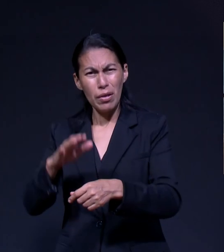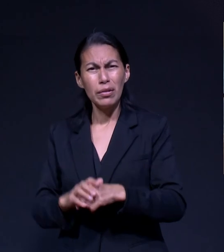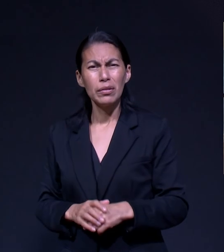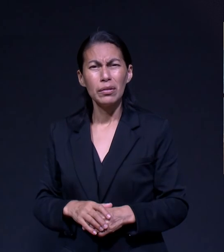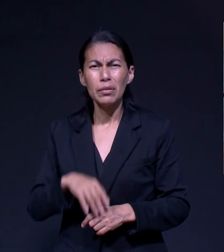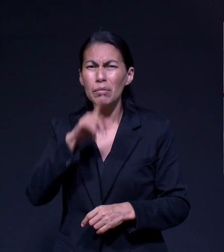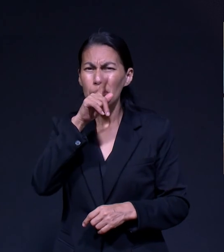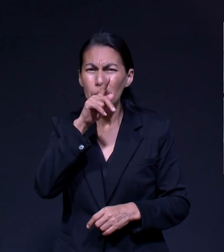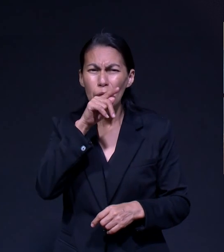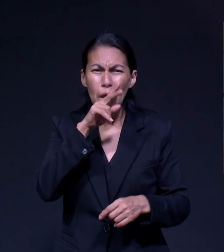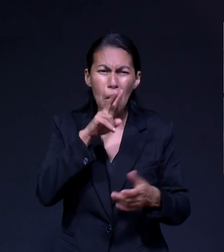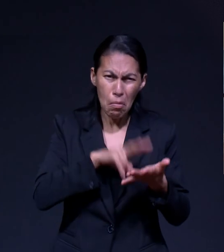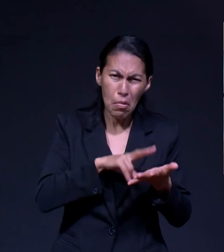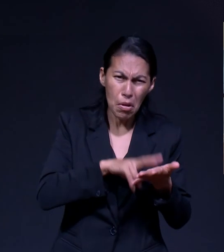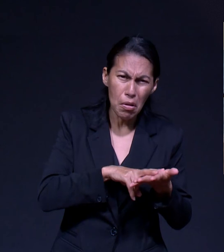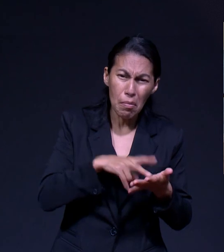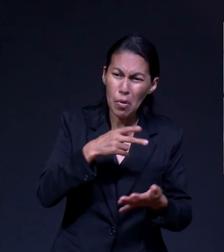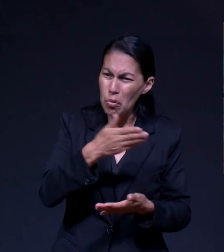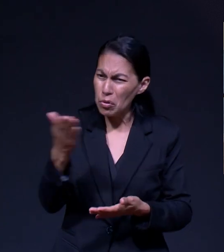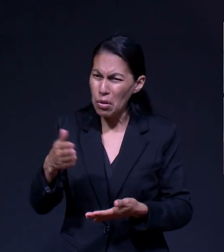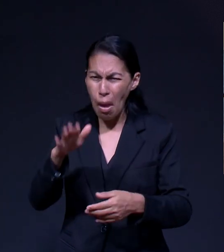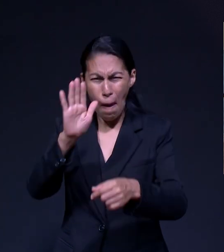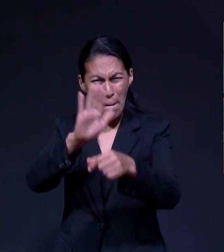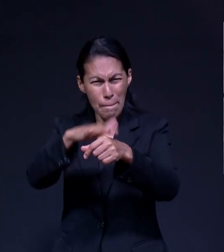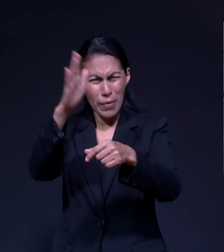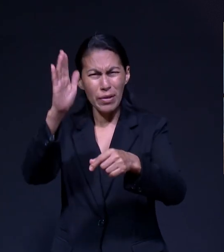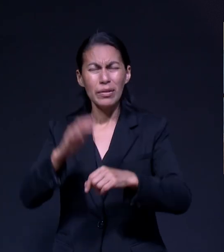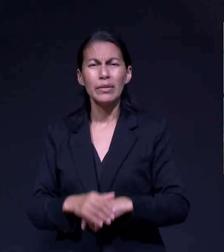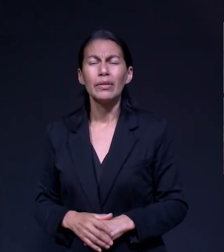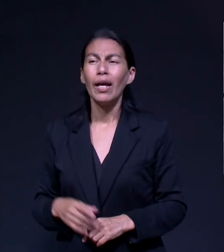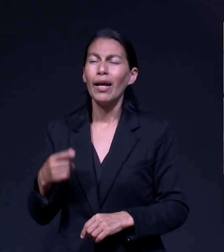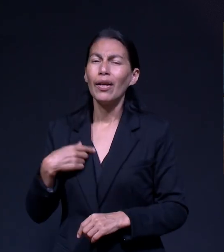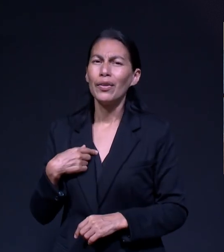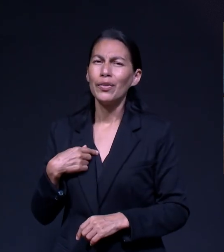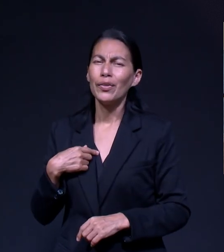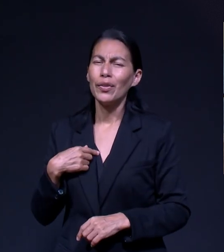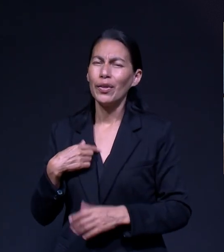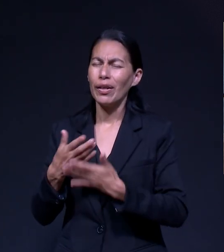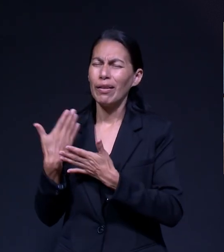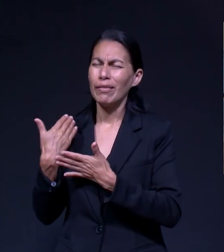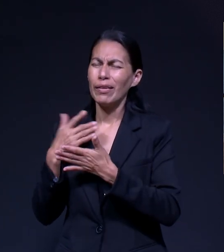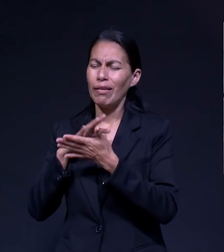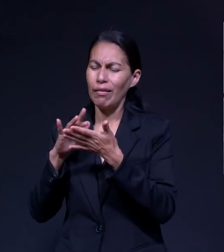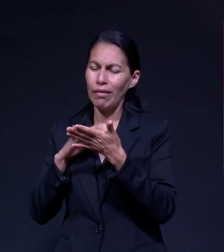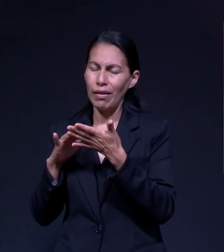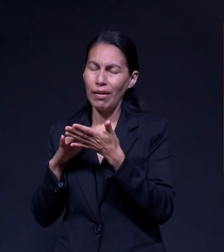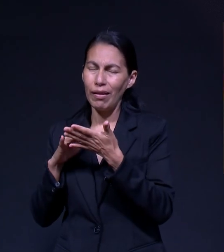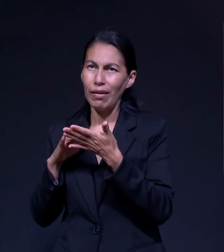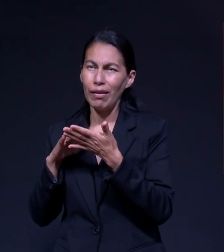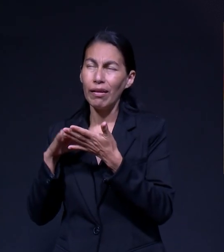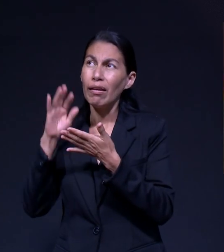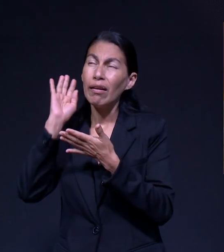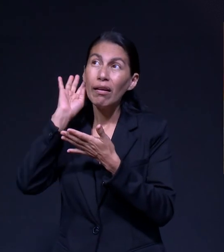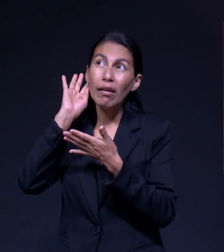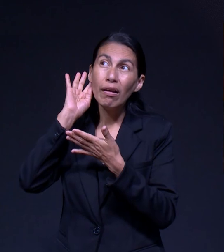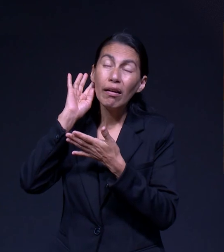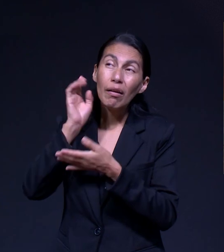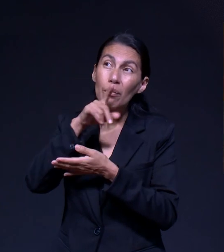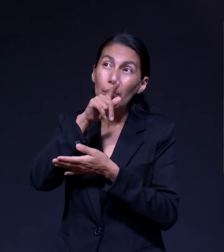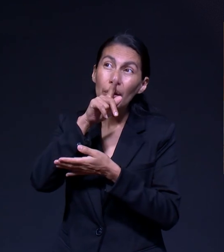Desde que leí este versículo hace unos días, cada vez que escucho un pajarito es como un recuerdo de estoy